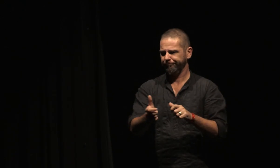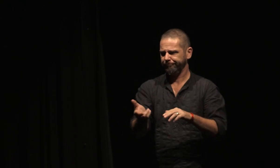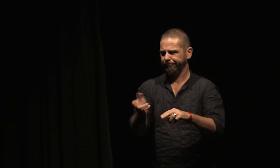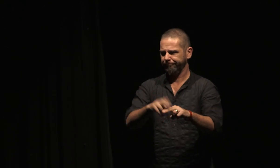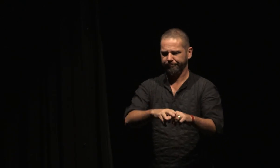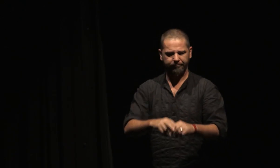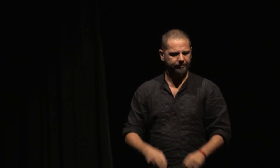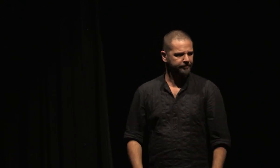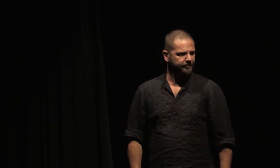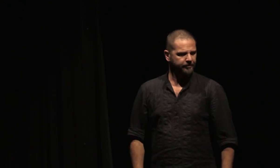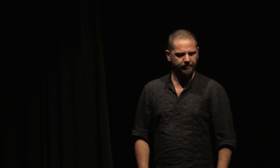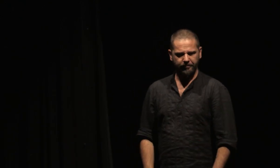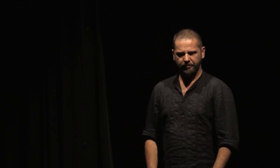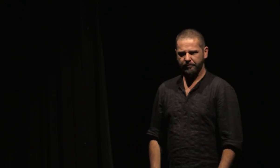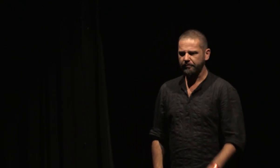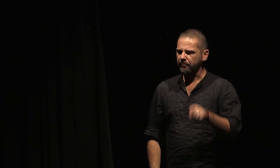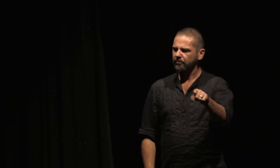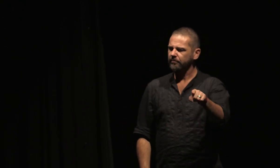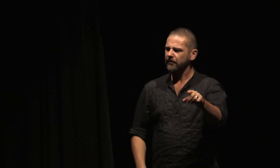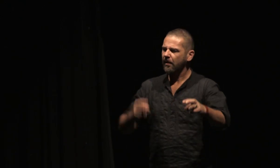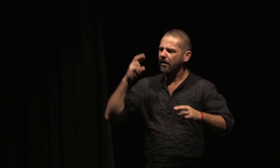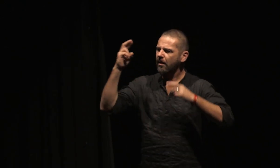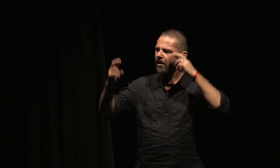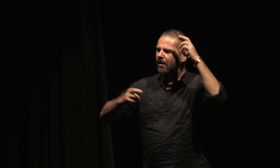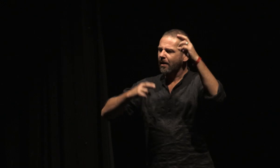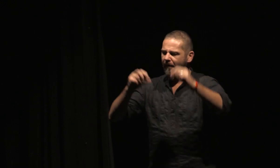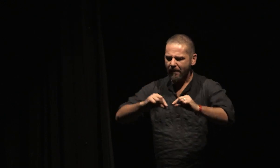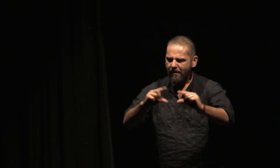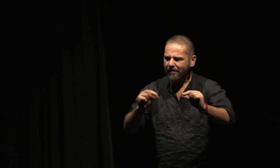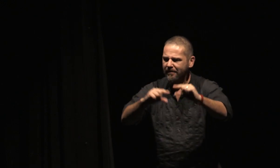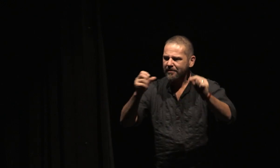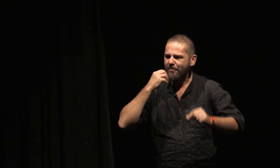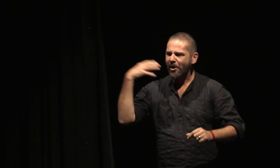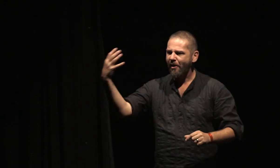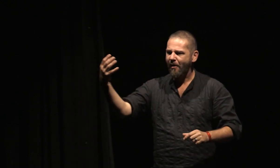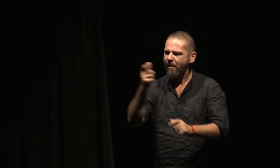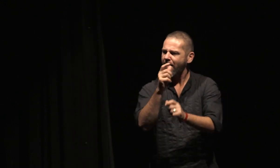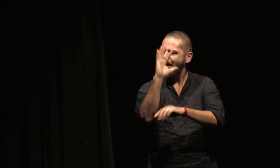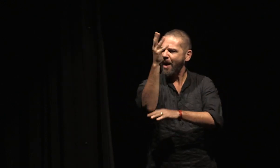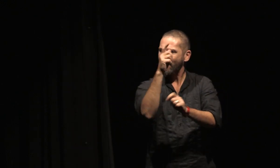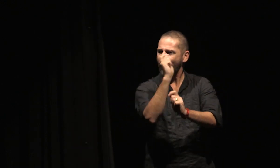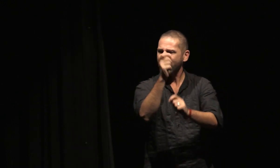Il rêvait de lisse blanc, d'un rameau d'olivier, des seins de son aimé épanoui le soir.